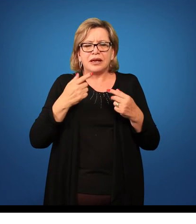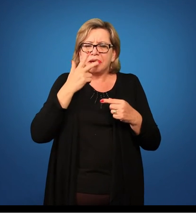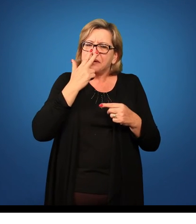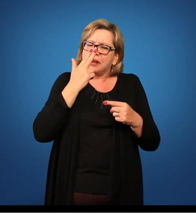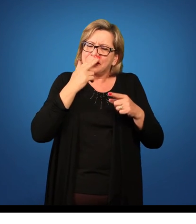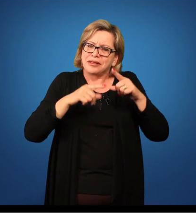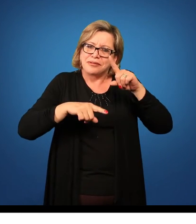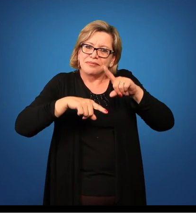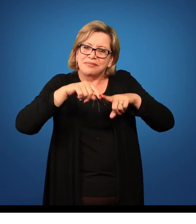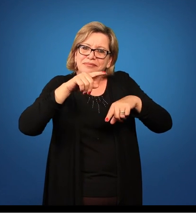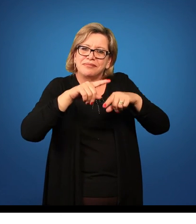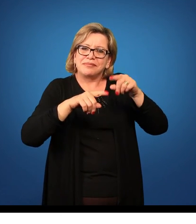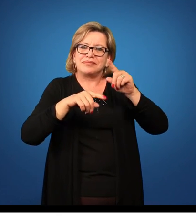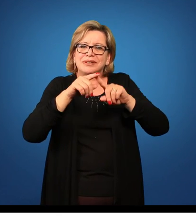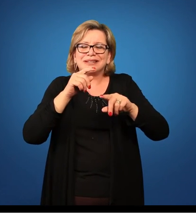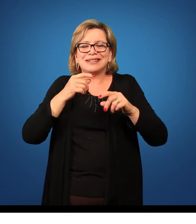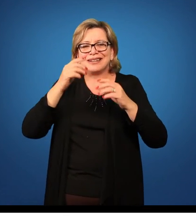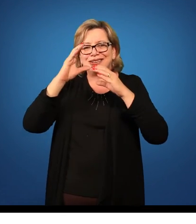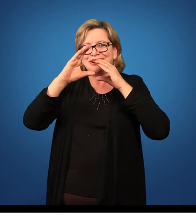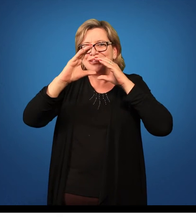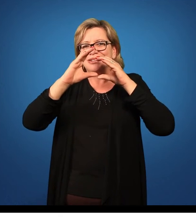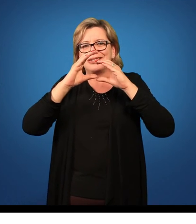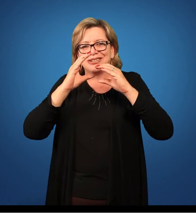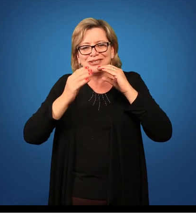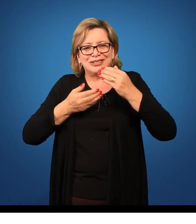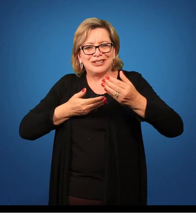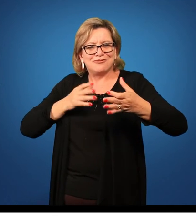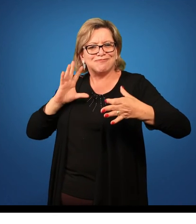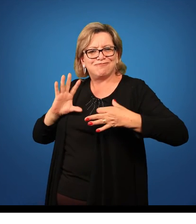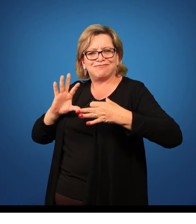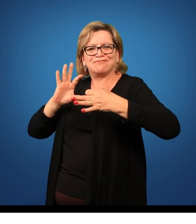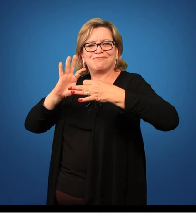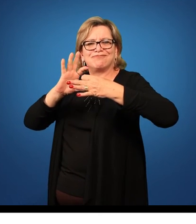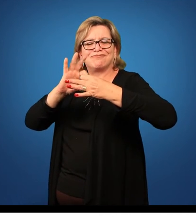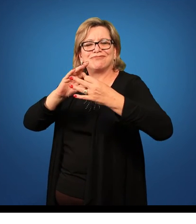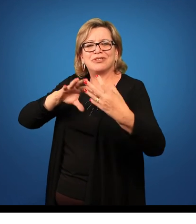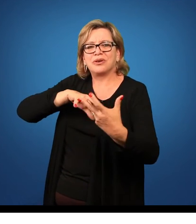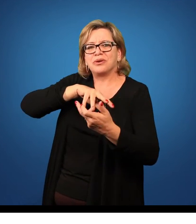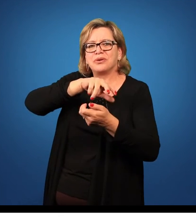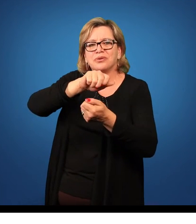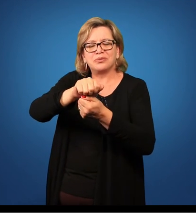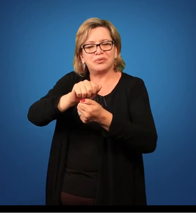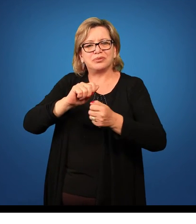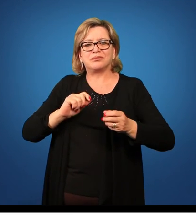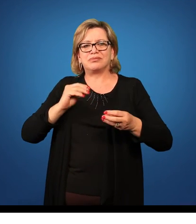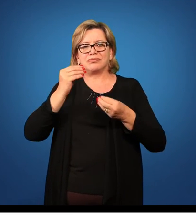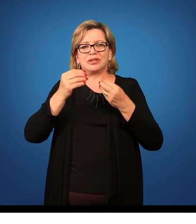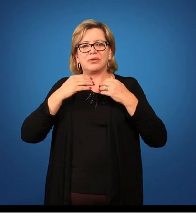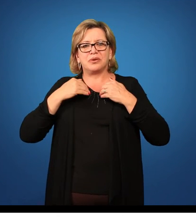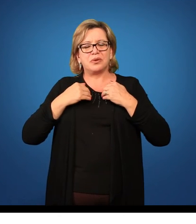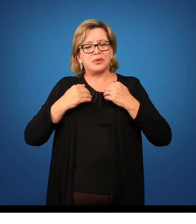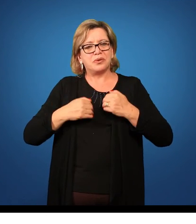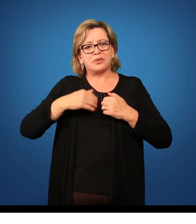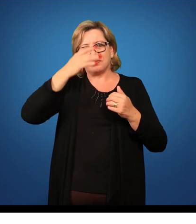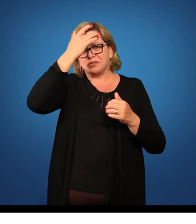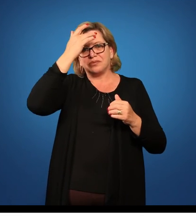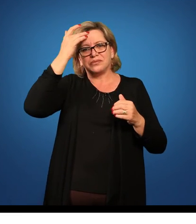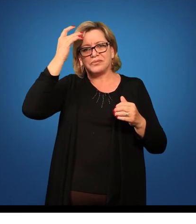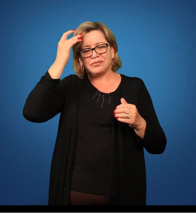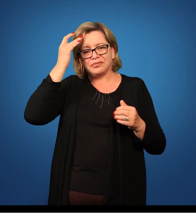instrumento, então, de comunicação, de vínculo com o mundo. Então, ou seja, um corpo humano